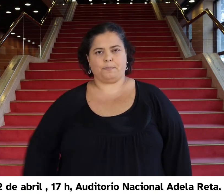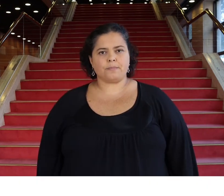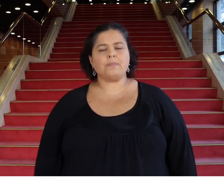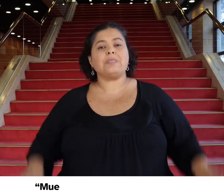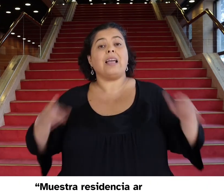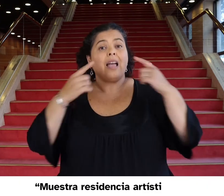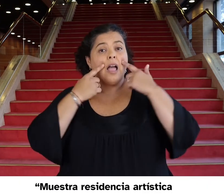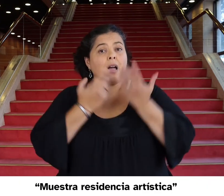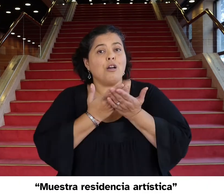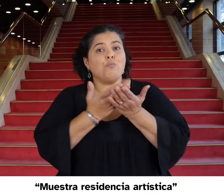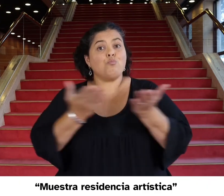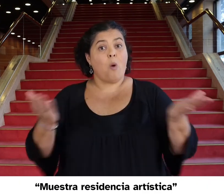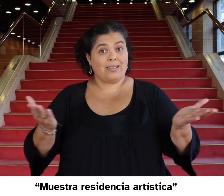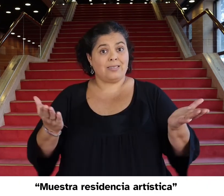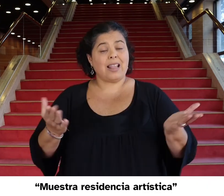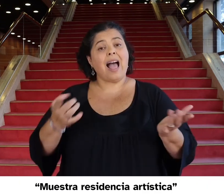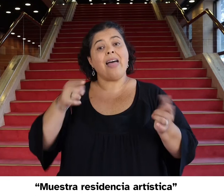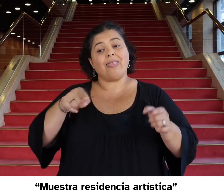Muestra residencia artística.